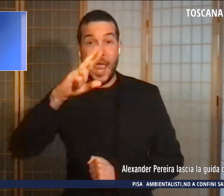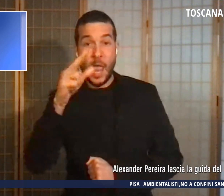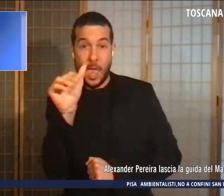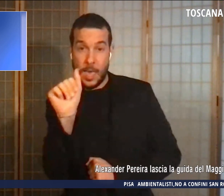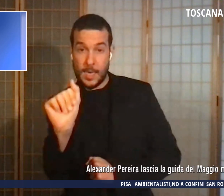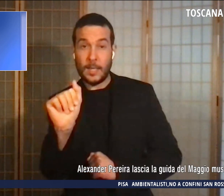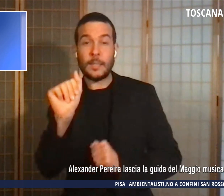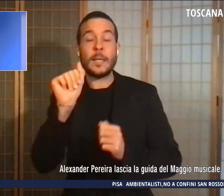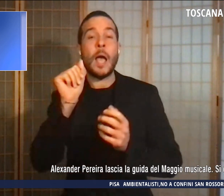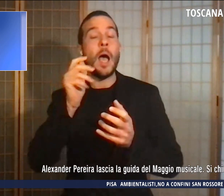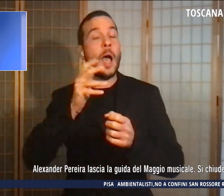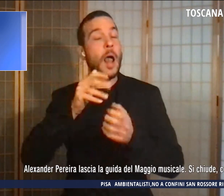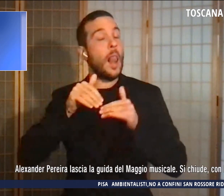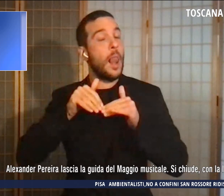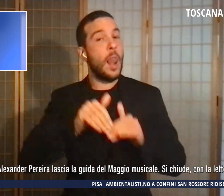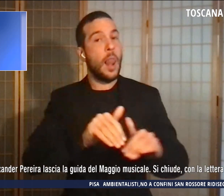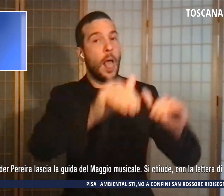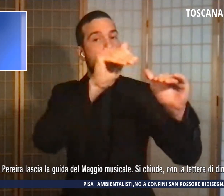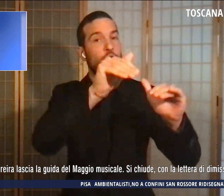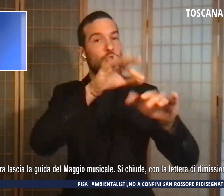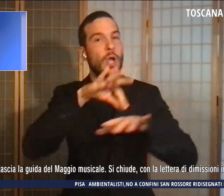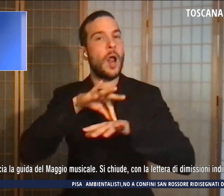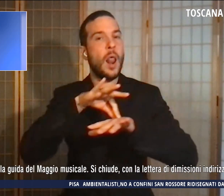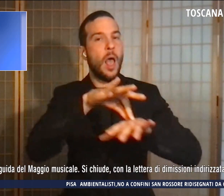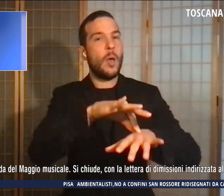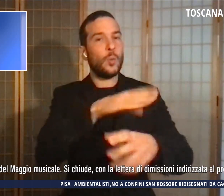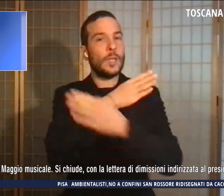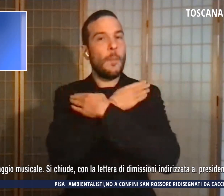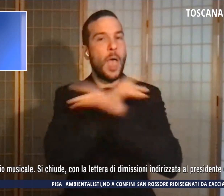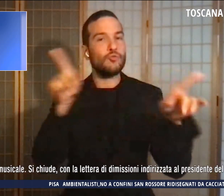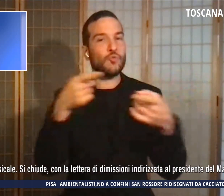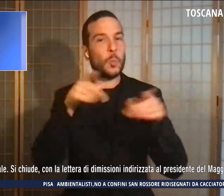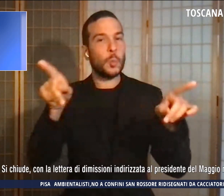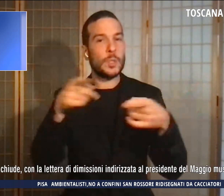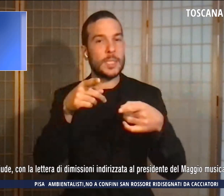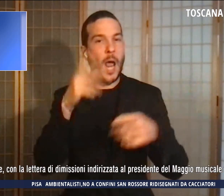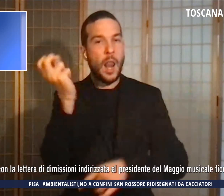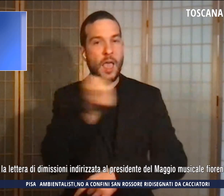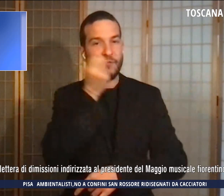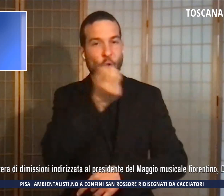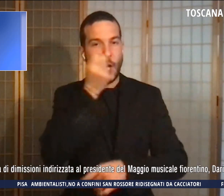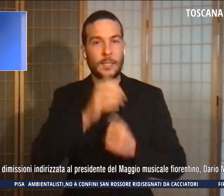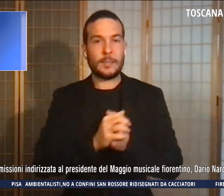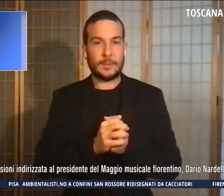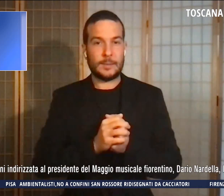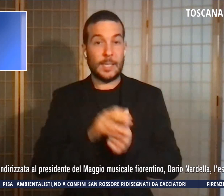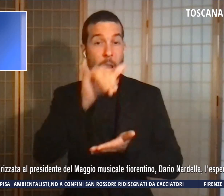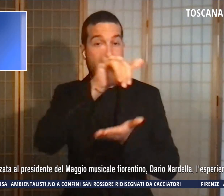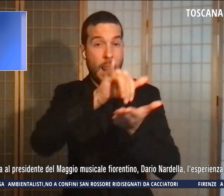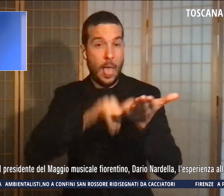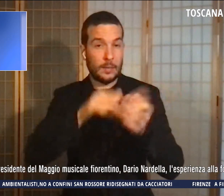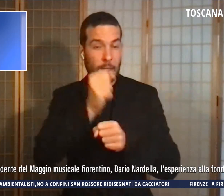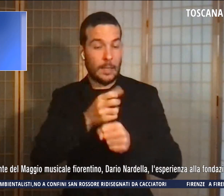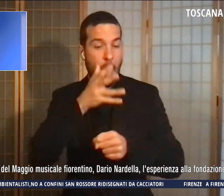guida del maggio musicale, si chiude con la lettera di dimissioni indirizzata al